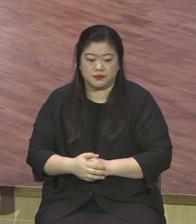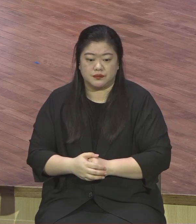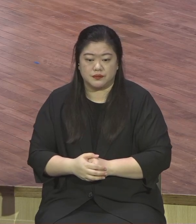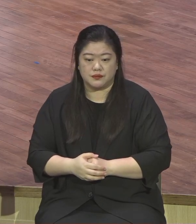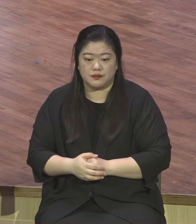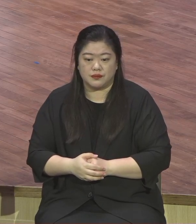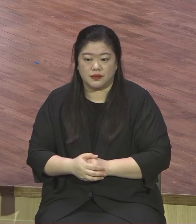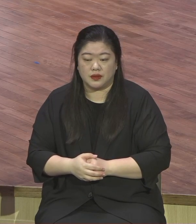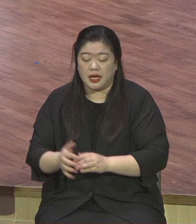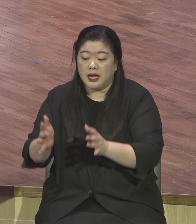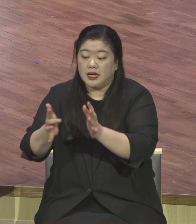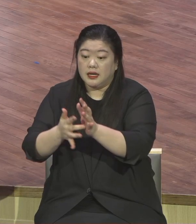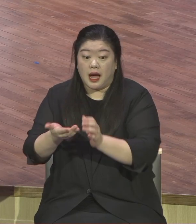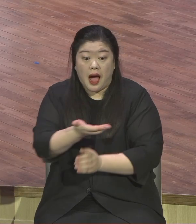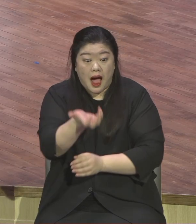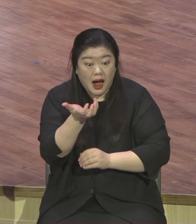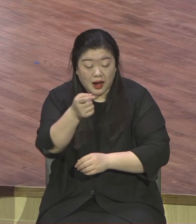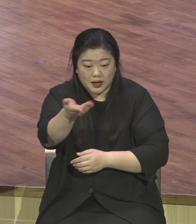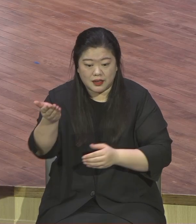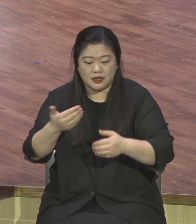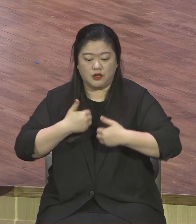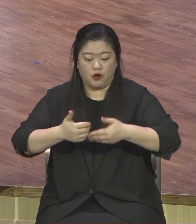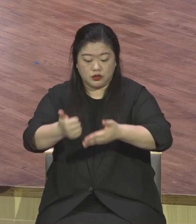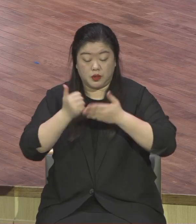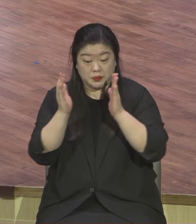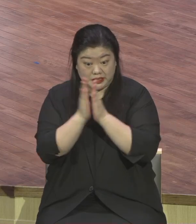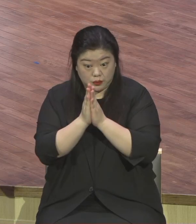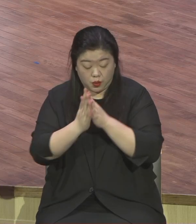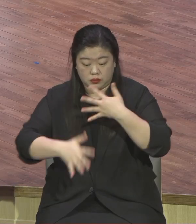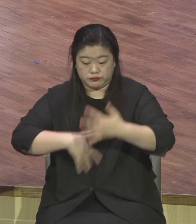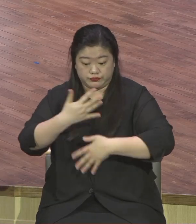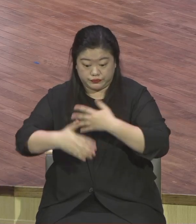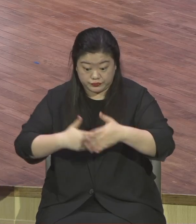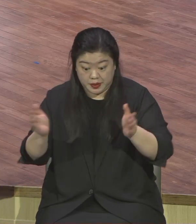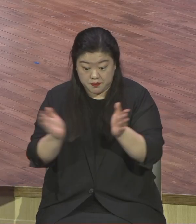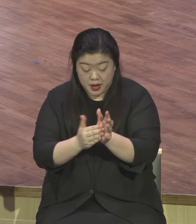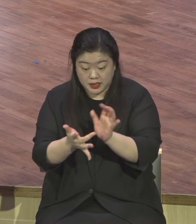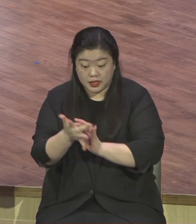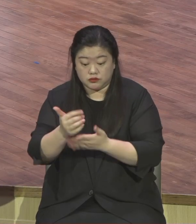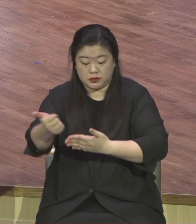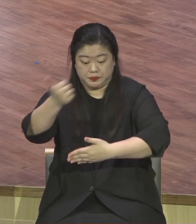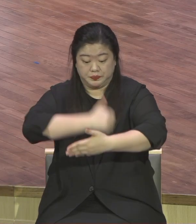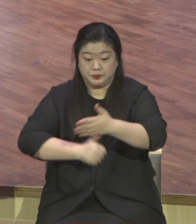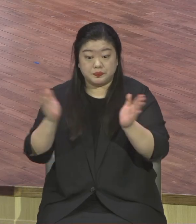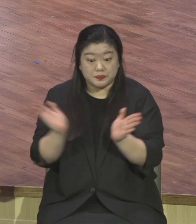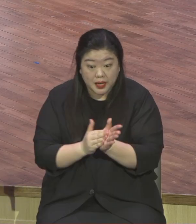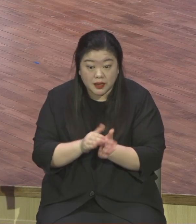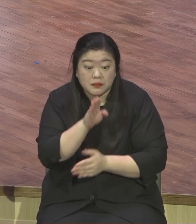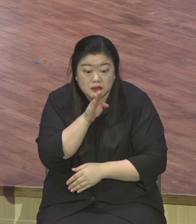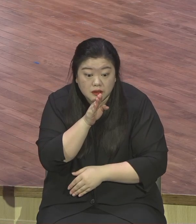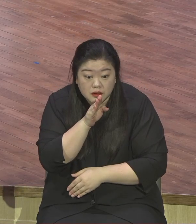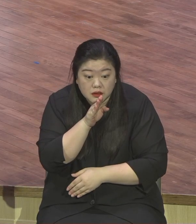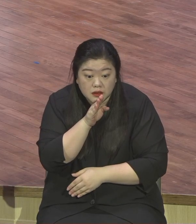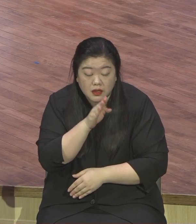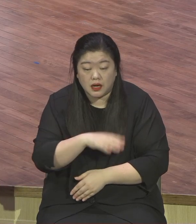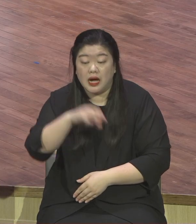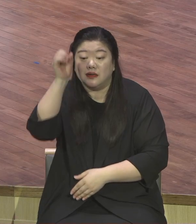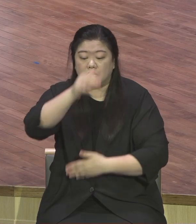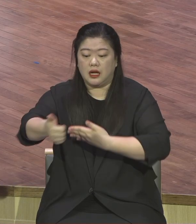모셔드린 여러분이 영접이 중요한거에요 영접이 나 영접했다 예수 영접했다 아무런 몸에